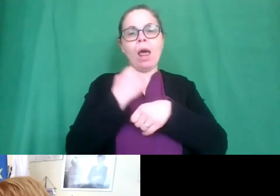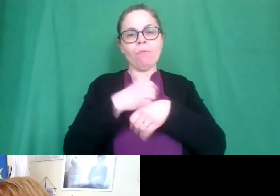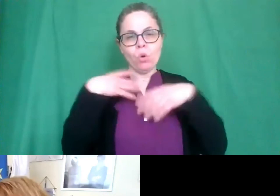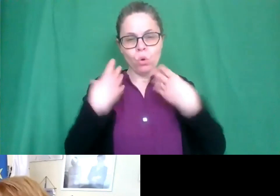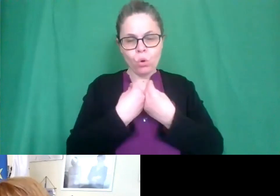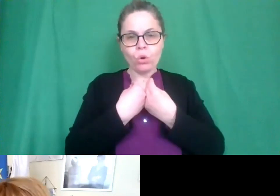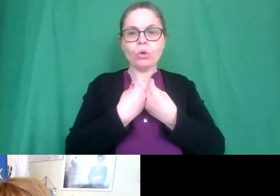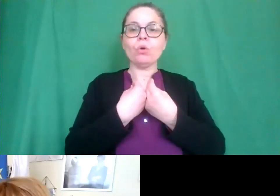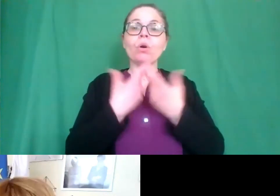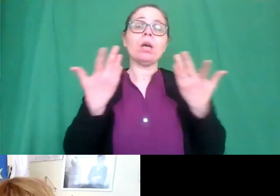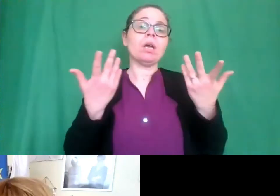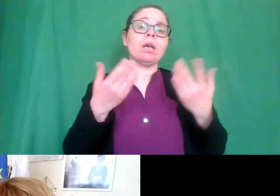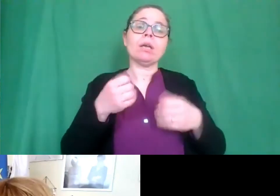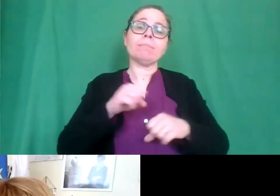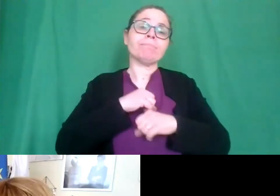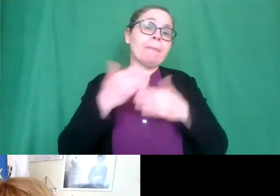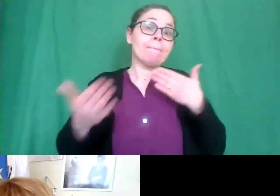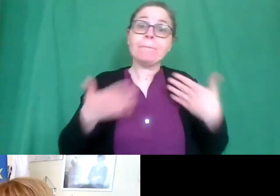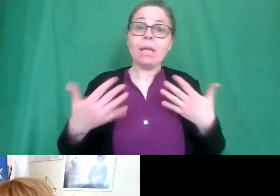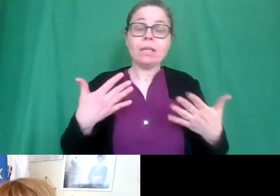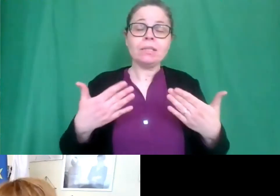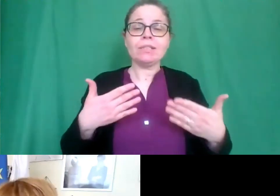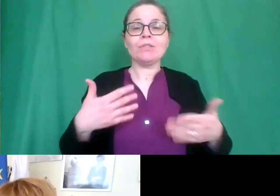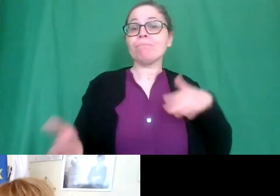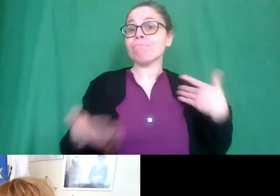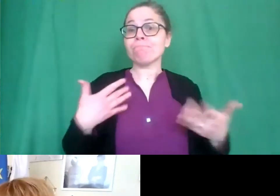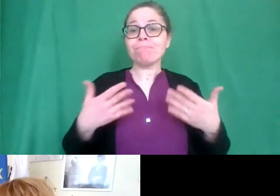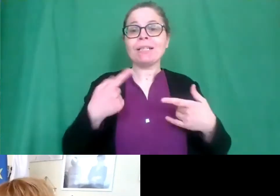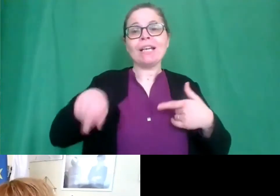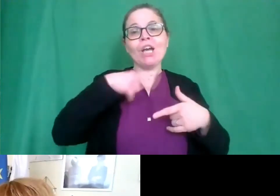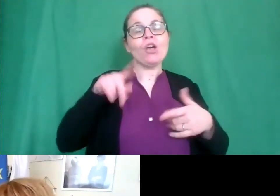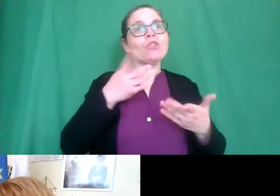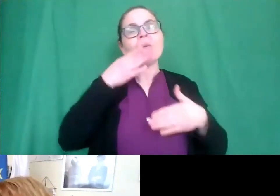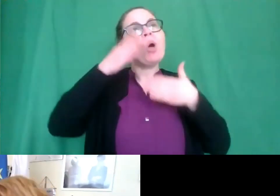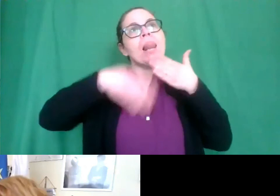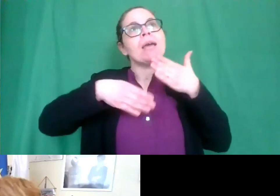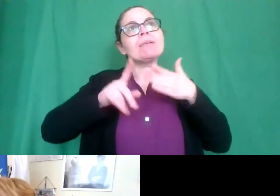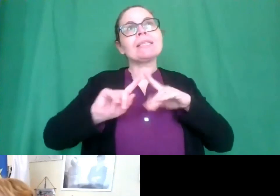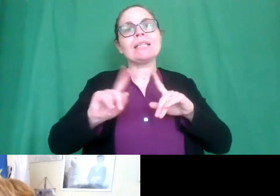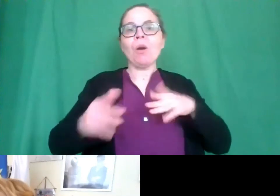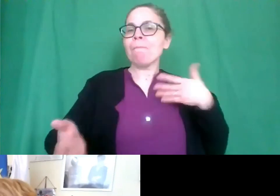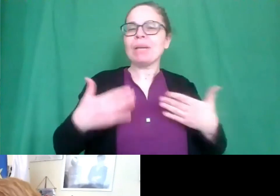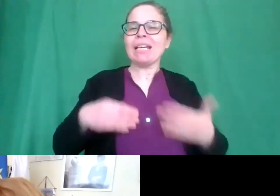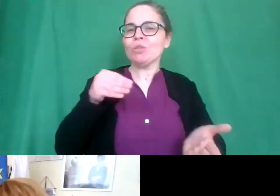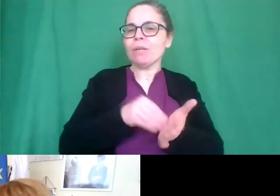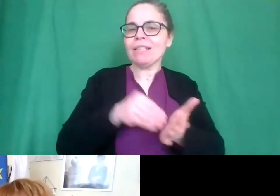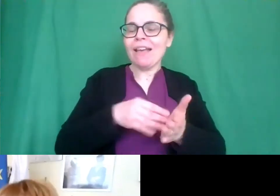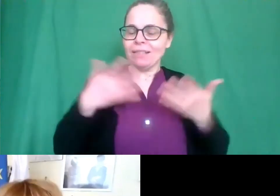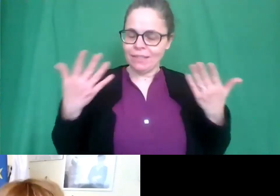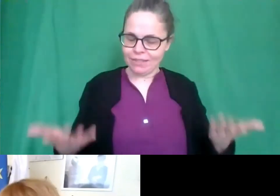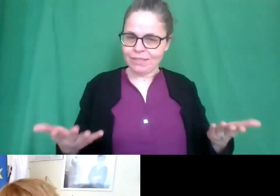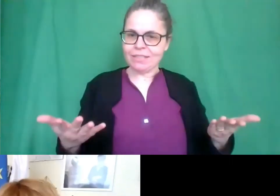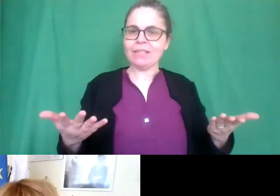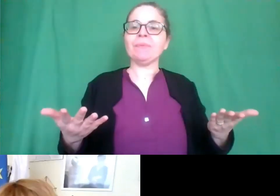e a presto facciamo così noi noi non mettiamo limiti a presto in presenza facciamo così magari all